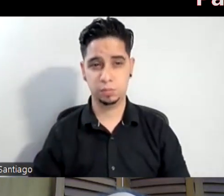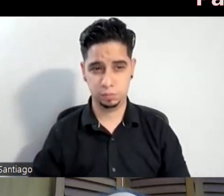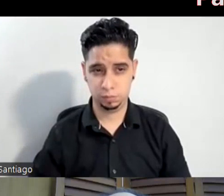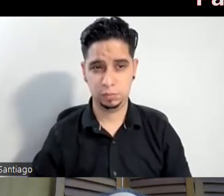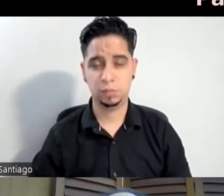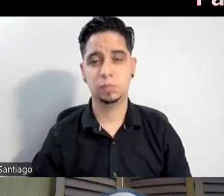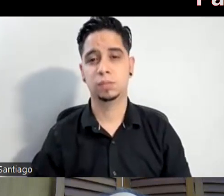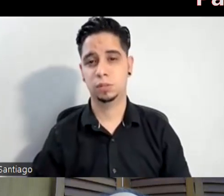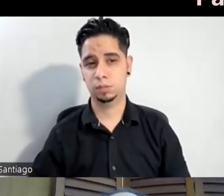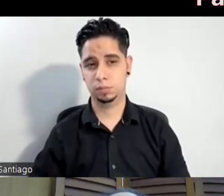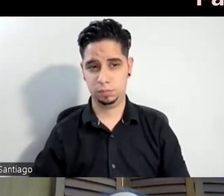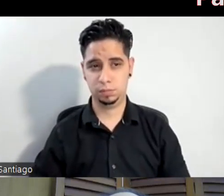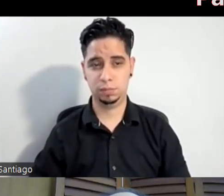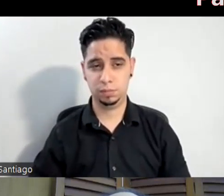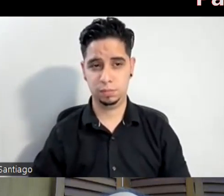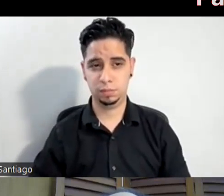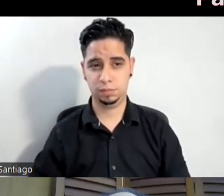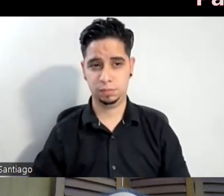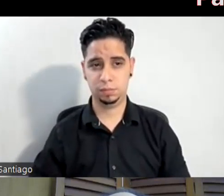Ok. Y W, ¿te animas?